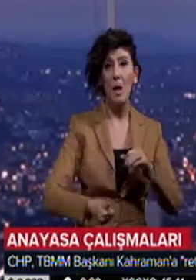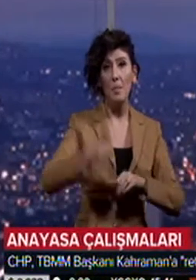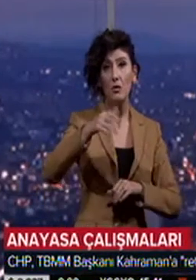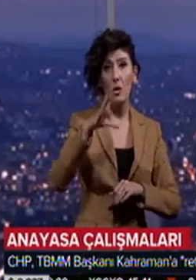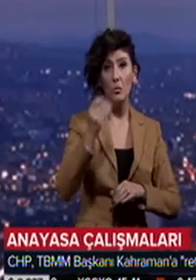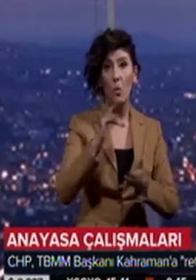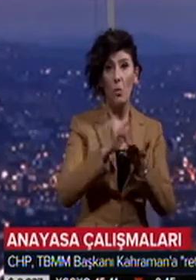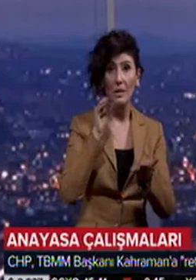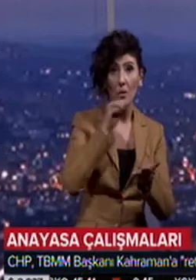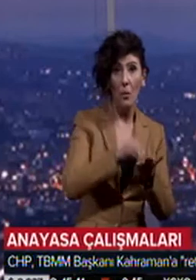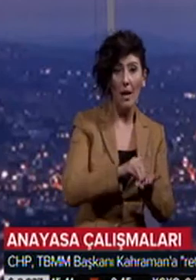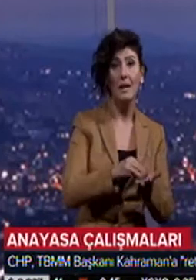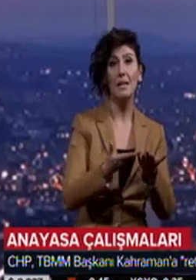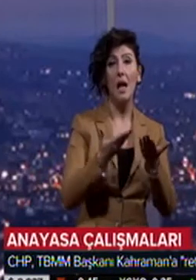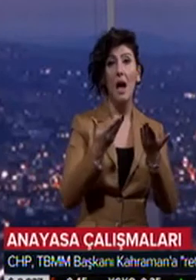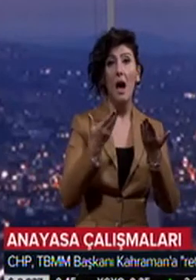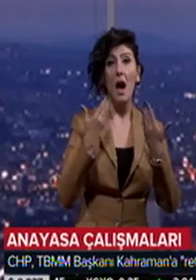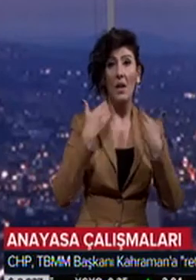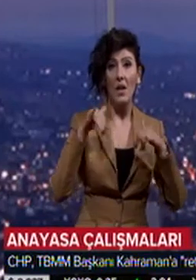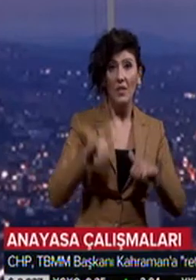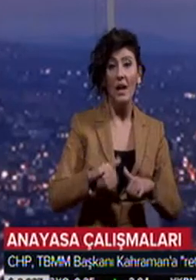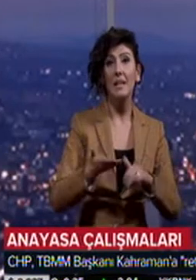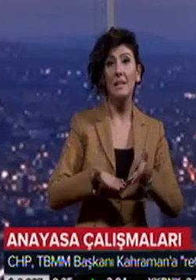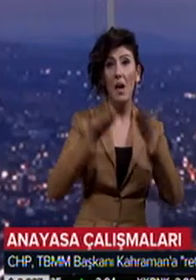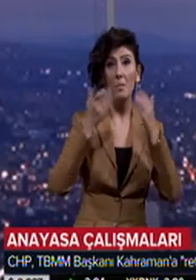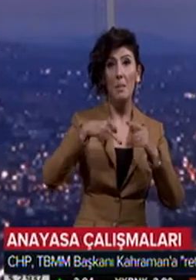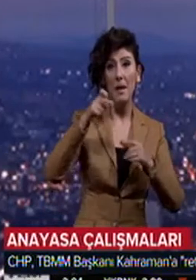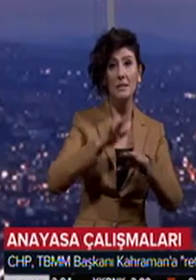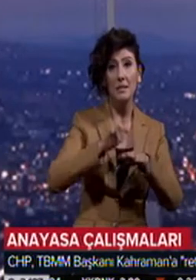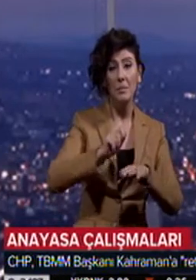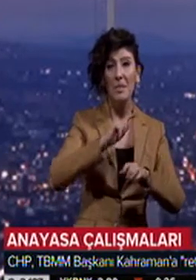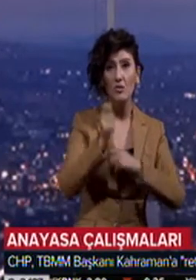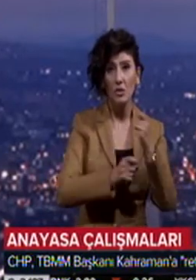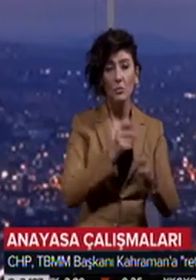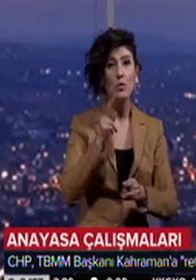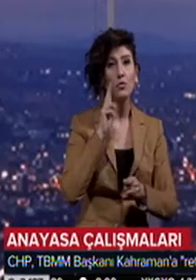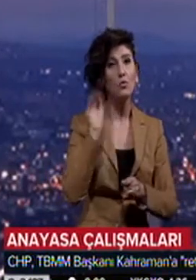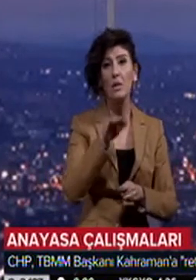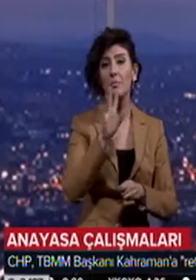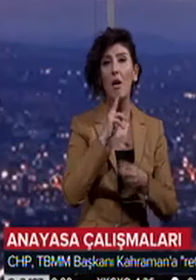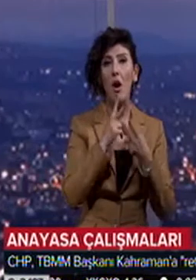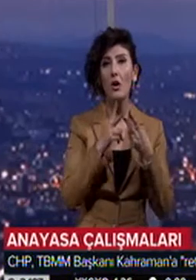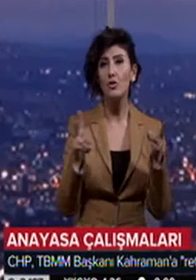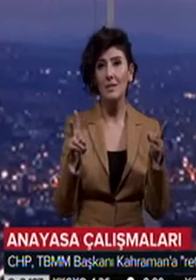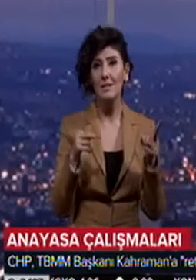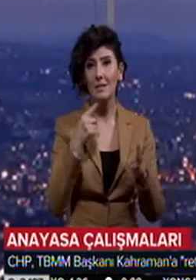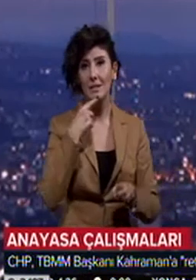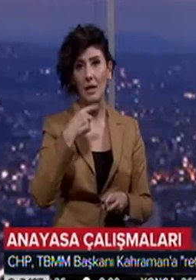başkanlık olarak ortaya koyan Adalet ve Kalkınma Partisi ile yürütülecek bir çalışmanın sonuç getirmeyeceği açıktır, diye